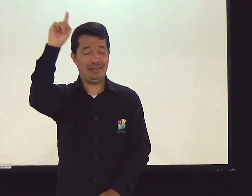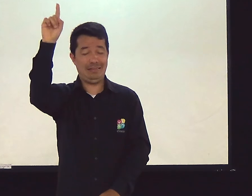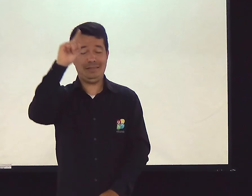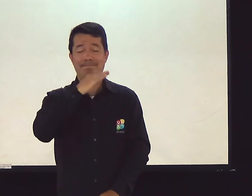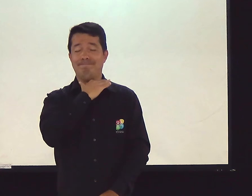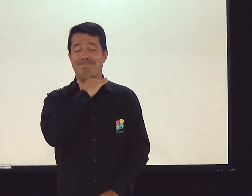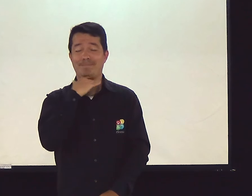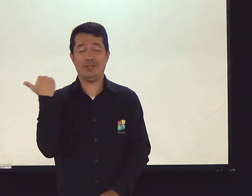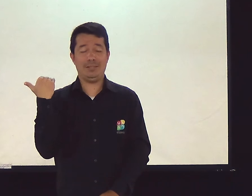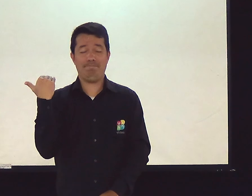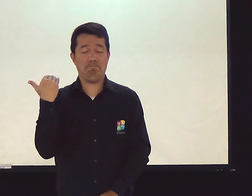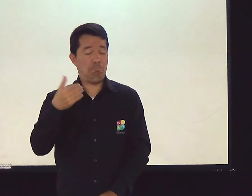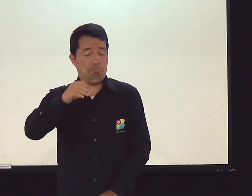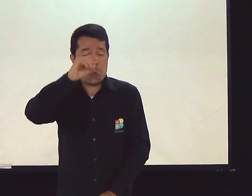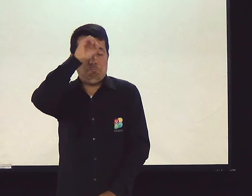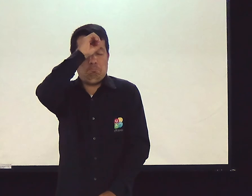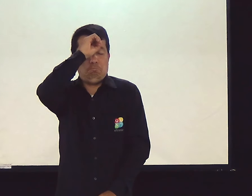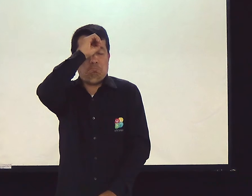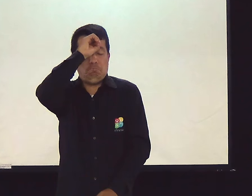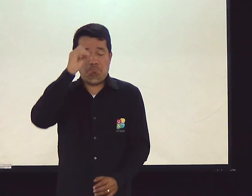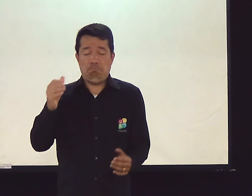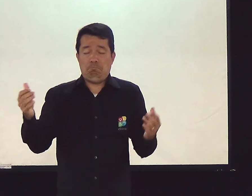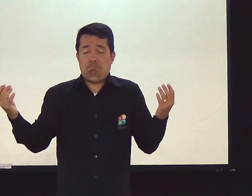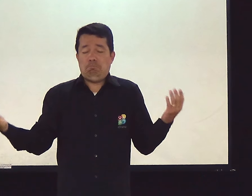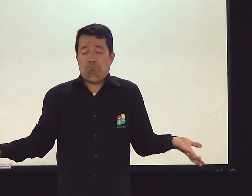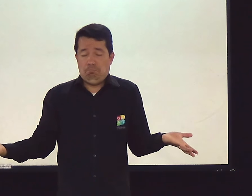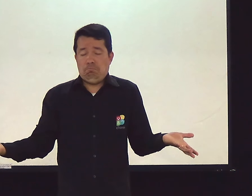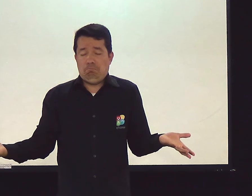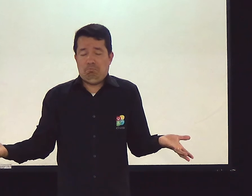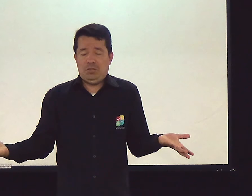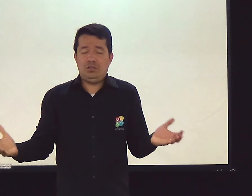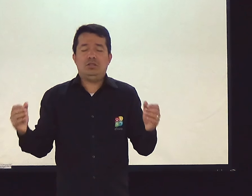Também não sabemos o dia em que iremos morrer. Quando é que vai acontecer?